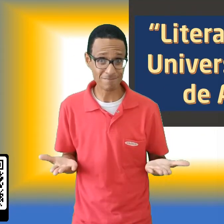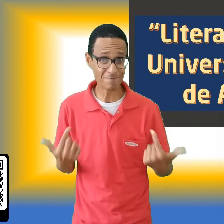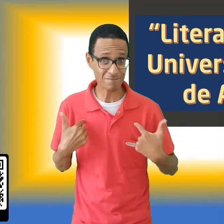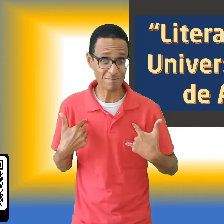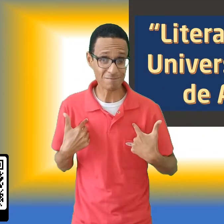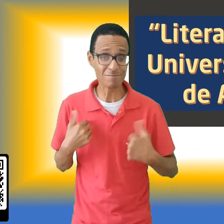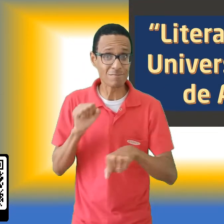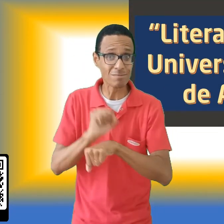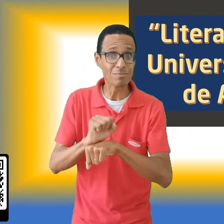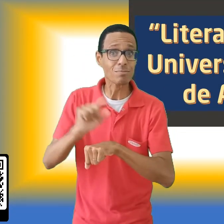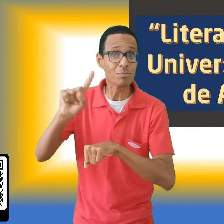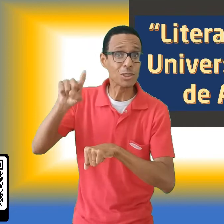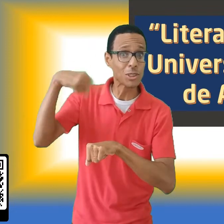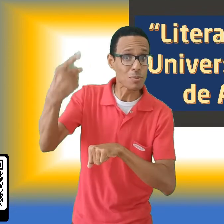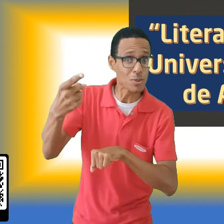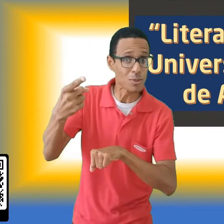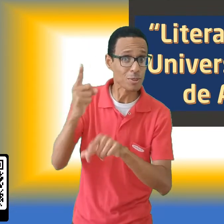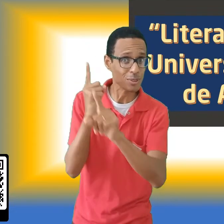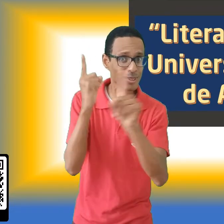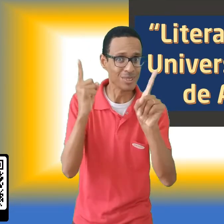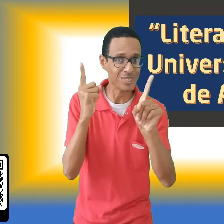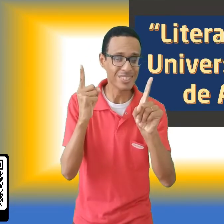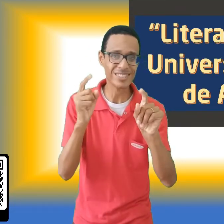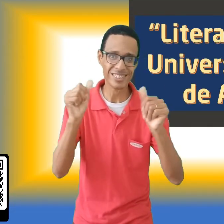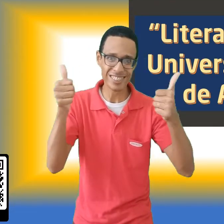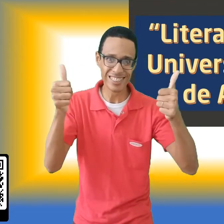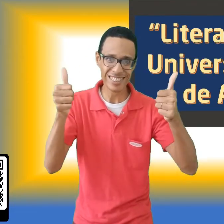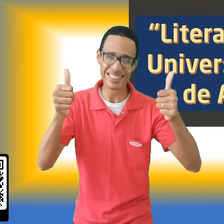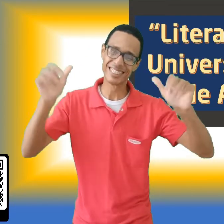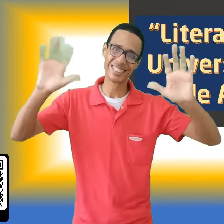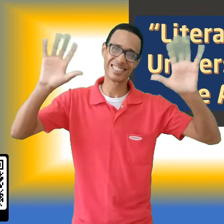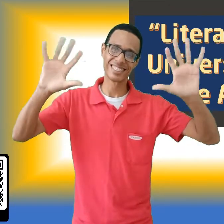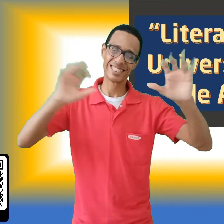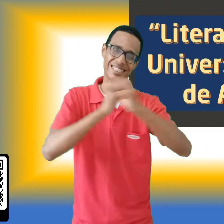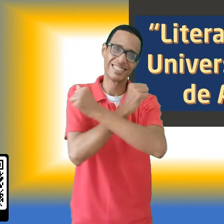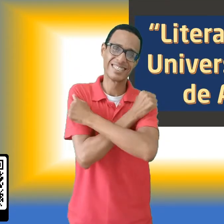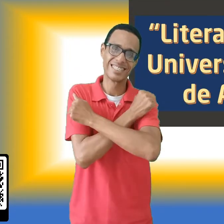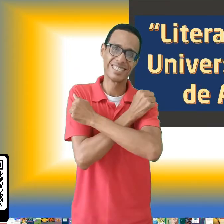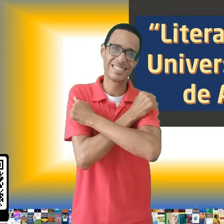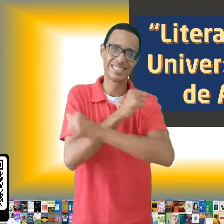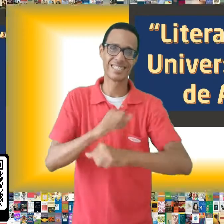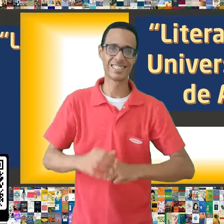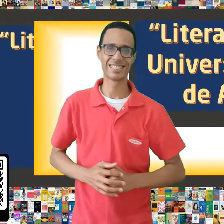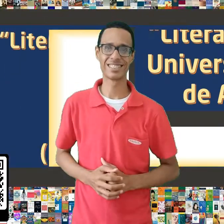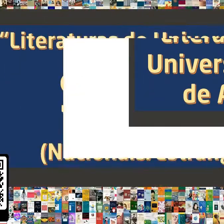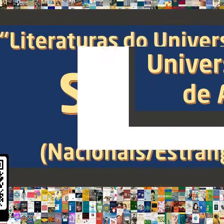Então, te espero na próxima semana. Grande abraço. Tchau, tchau.